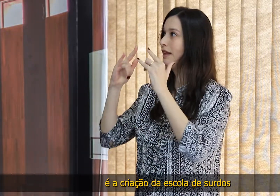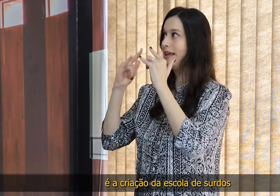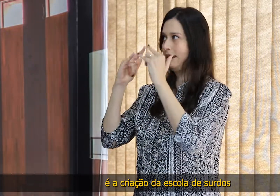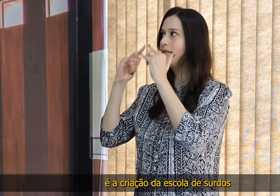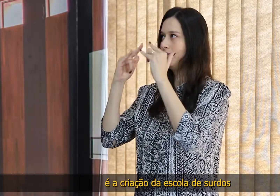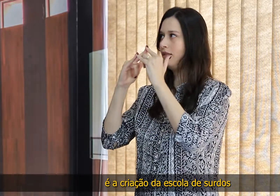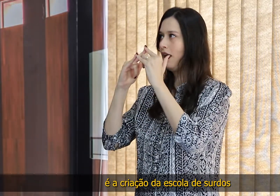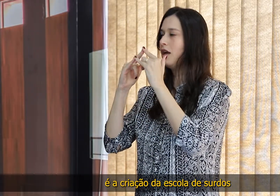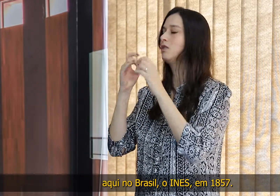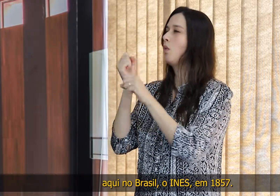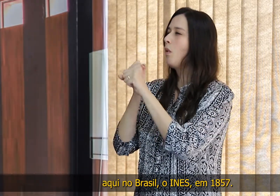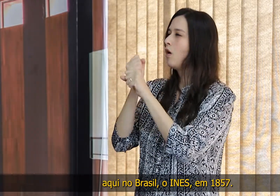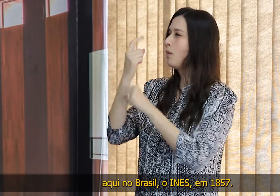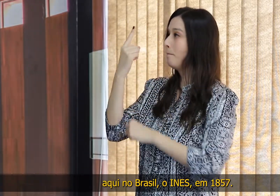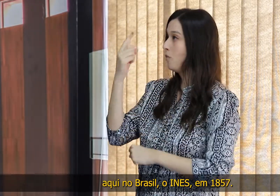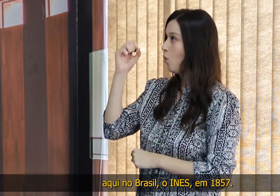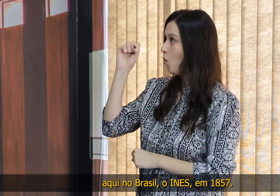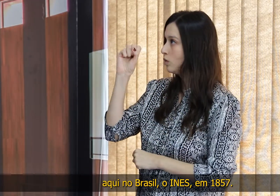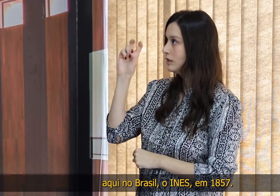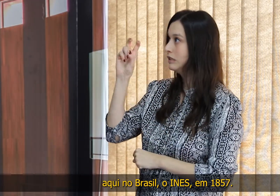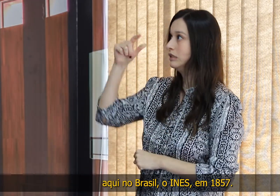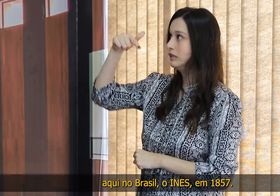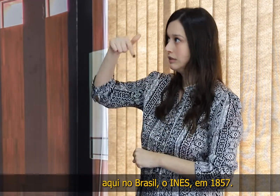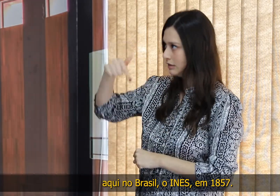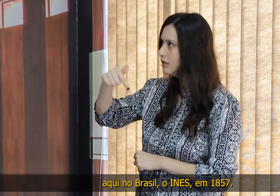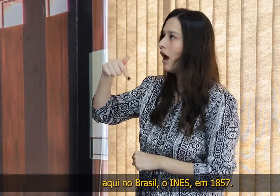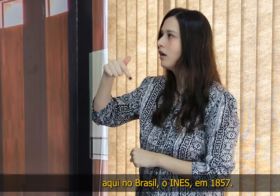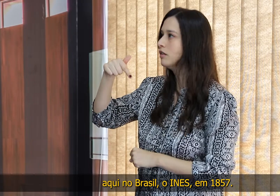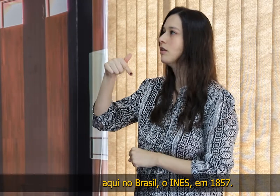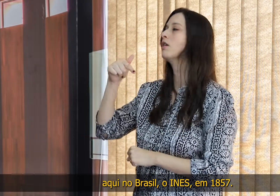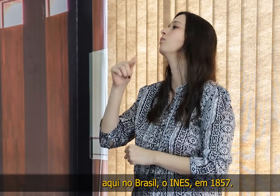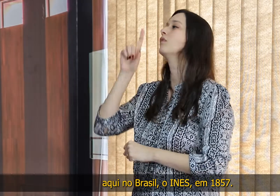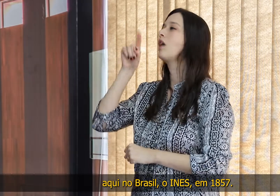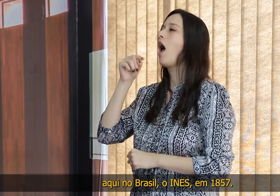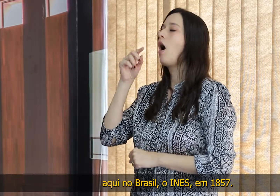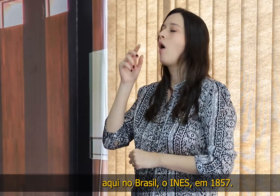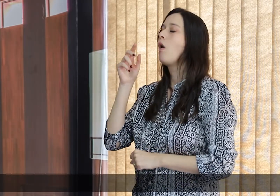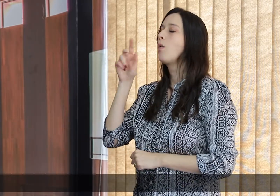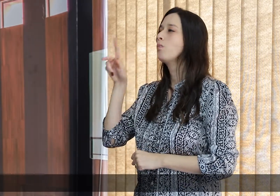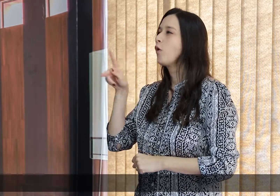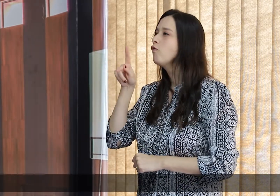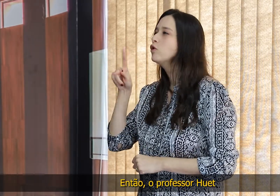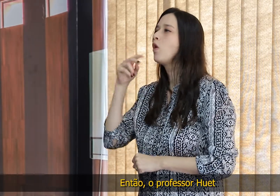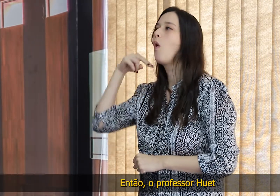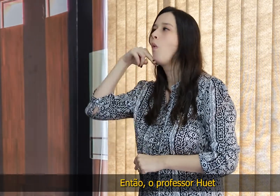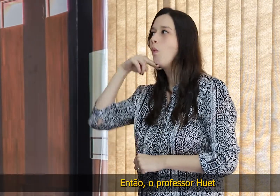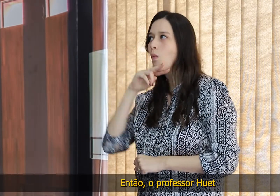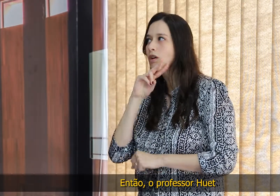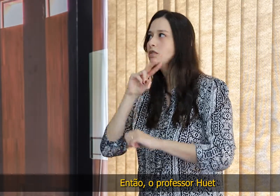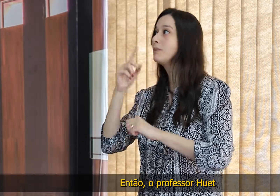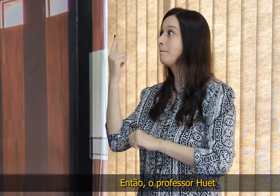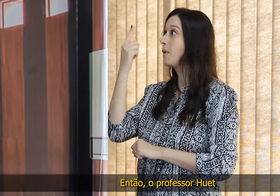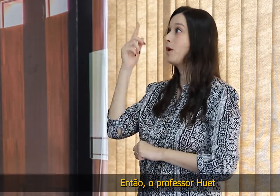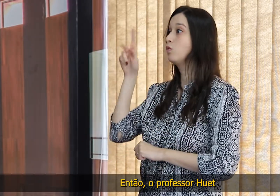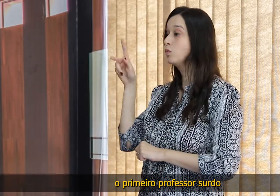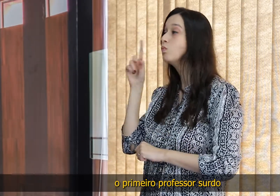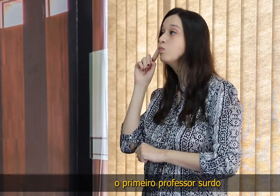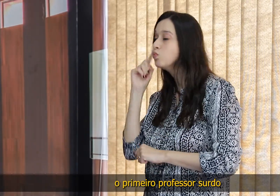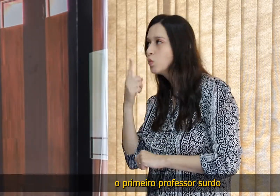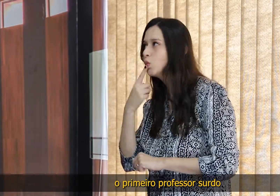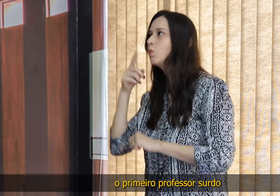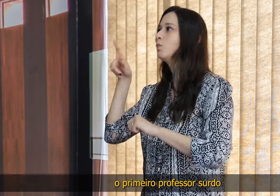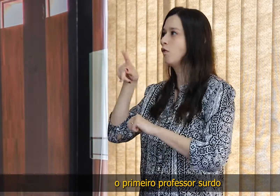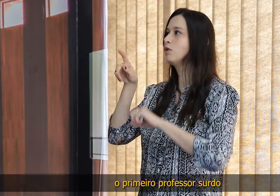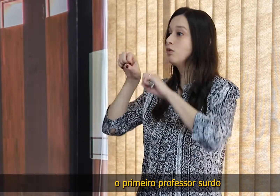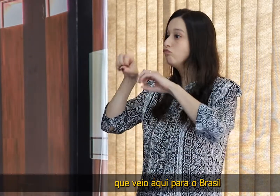da Escola de Surdos aqui no Brasil, o INIS, em 1857. Então, o professor Rouet, o